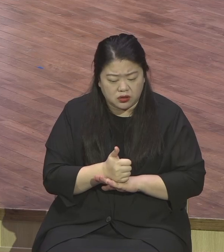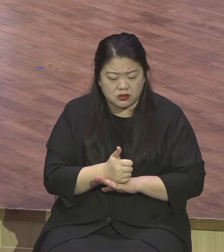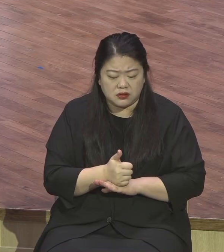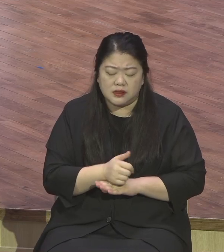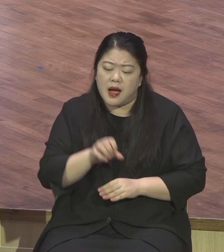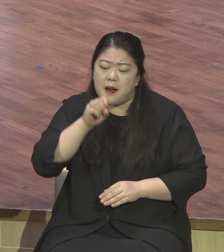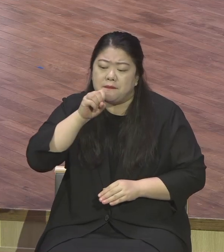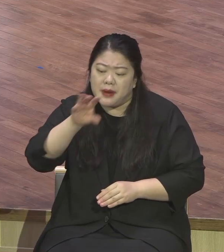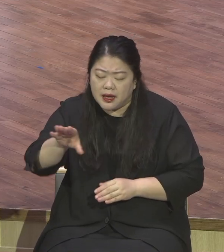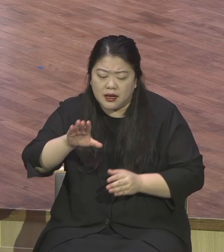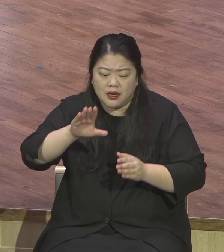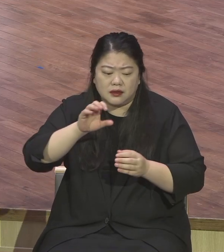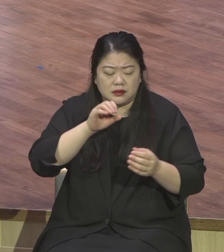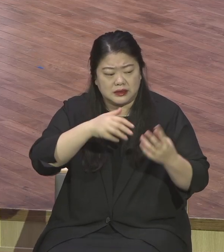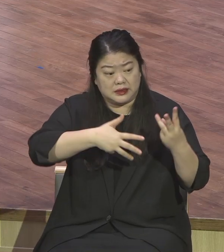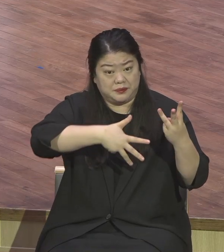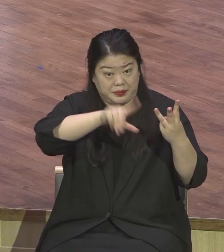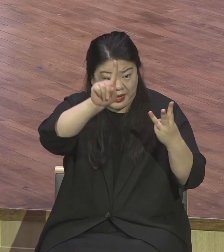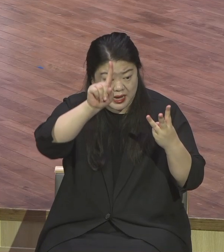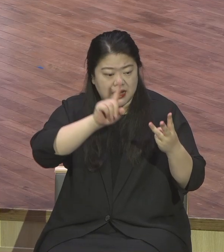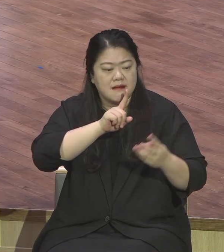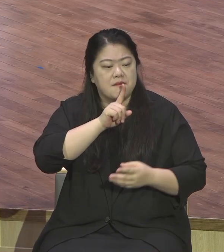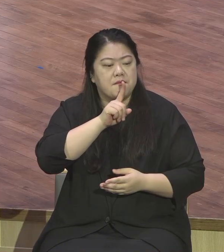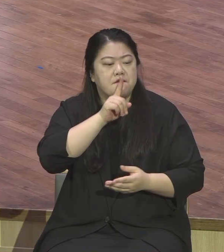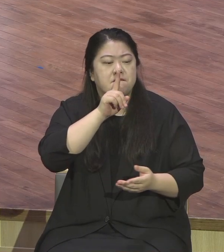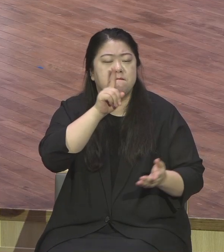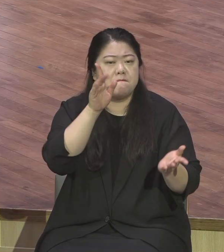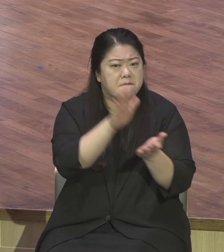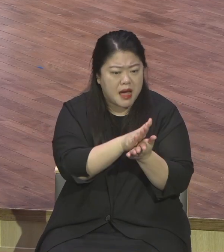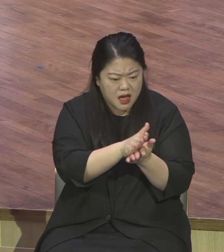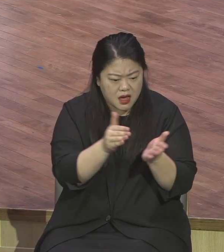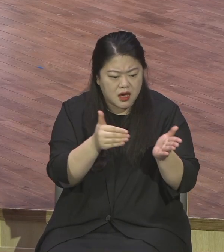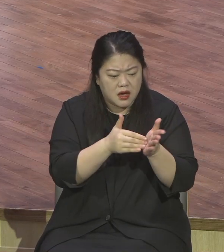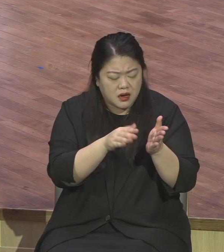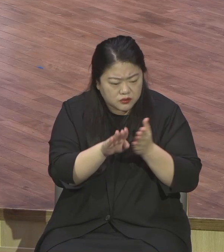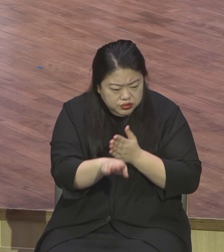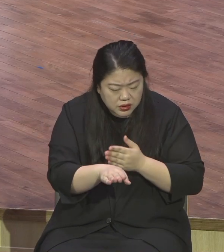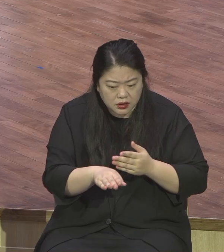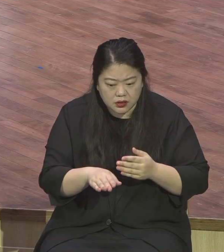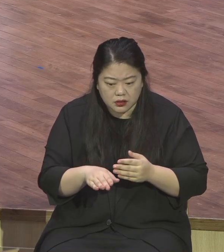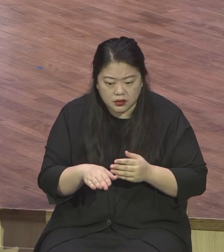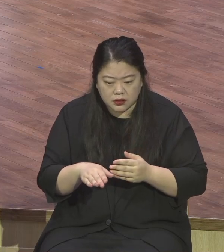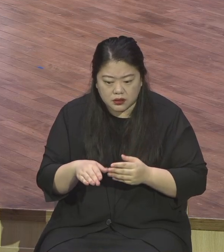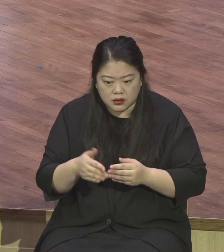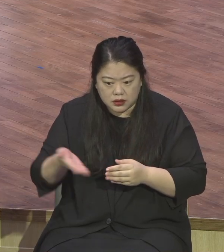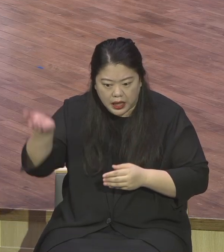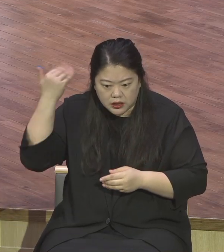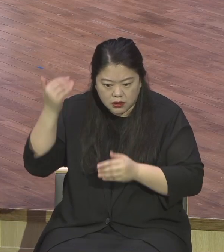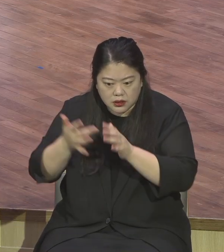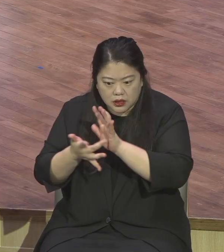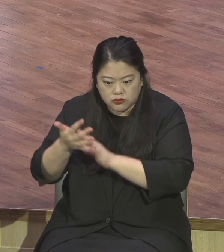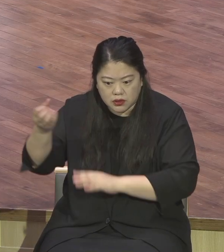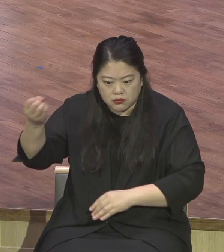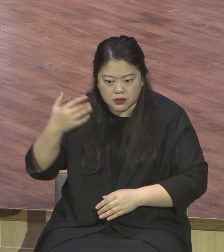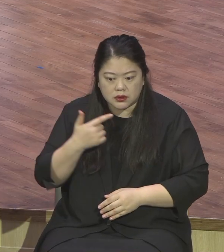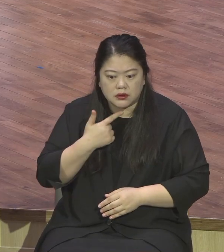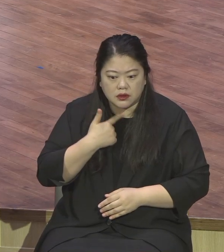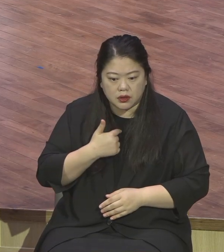이루어집니다. 베드로는 그 어느 누구보다도 예수님과 운명을 같이 하겠다고